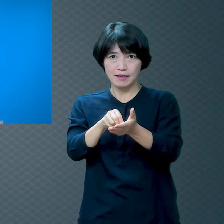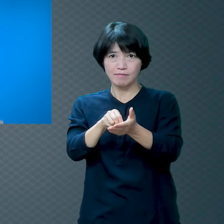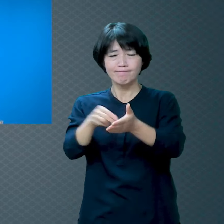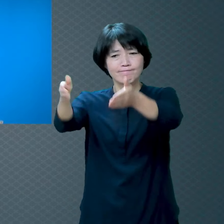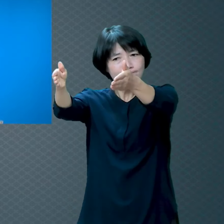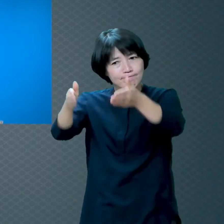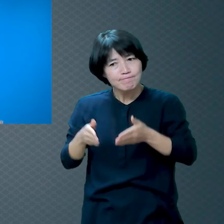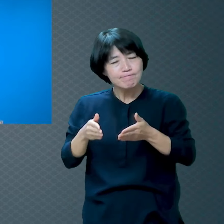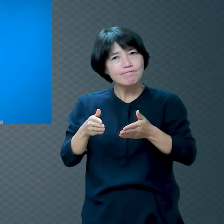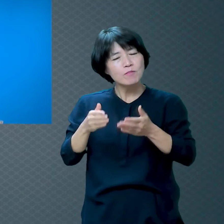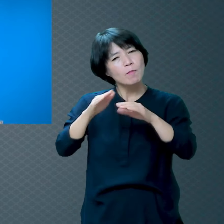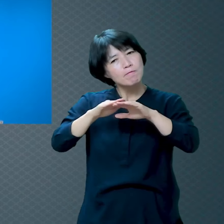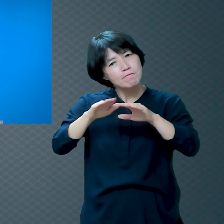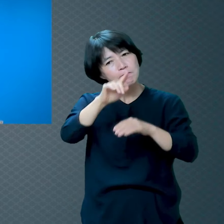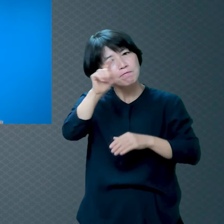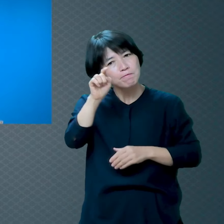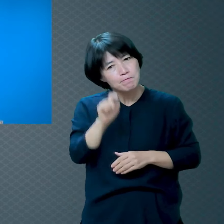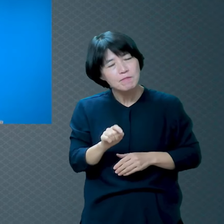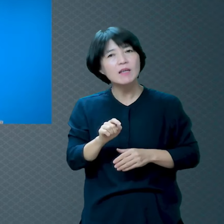찾아보겠습니다